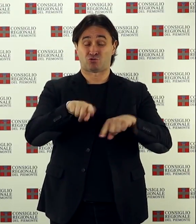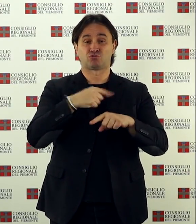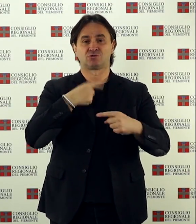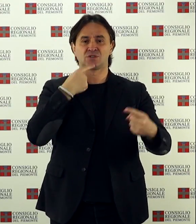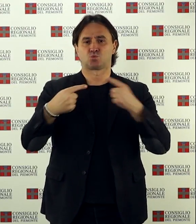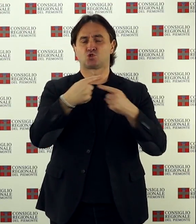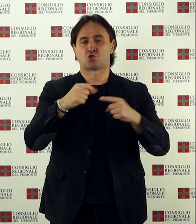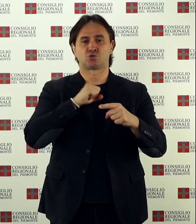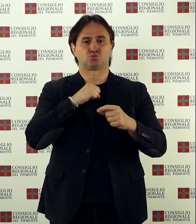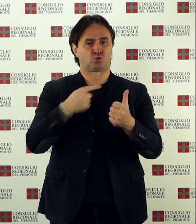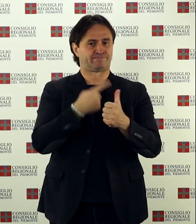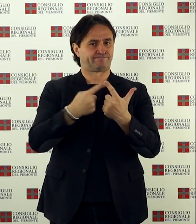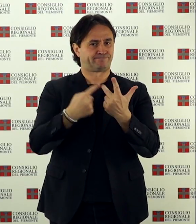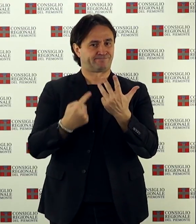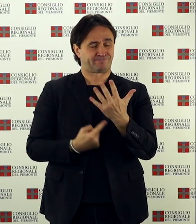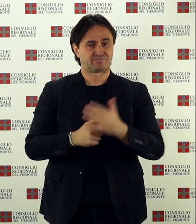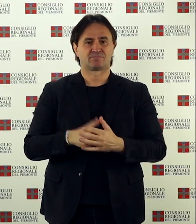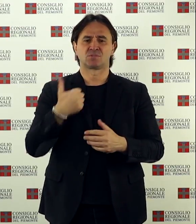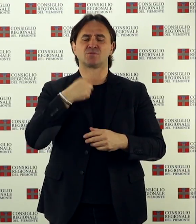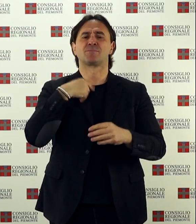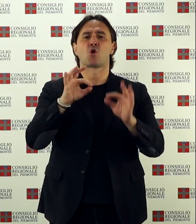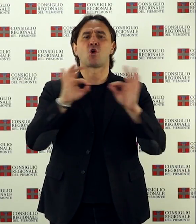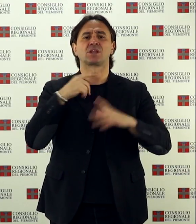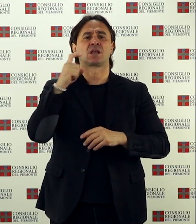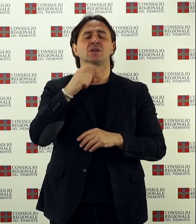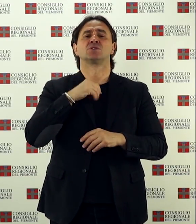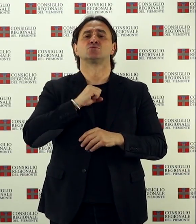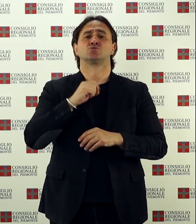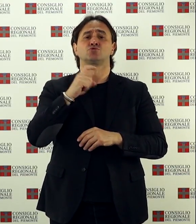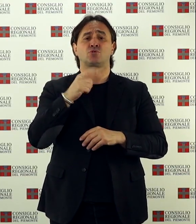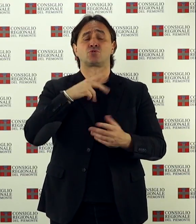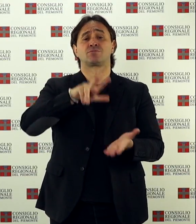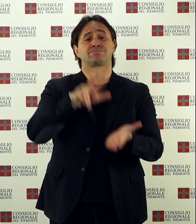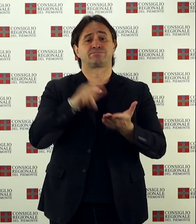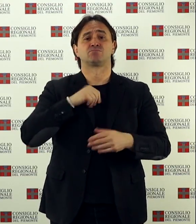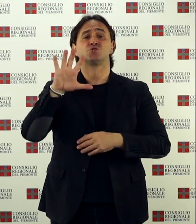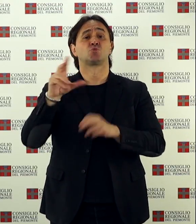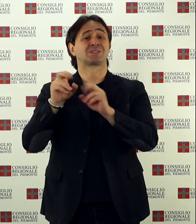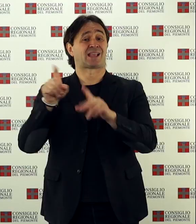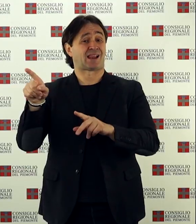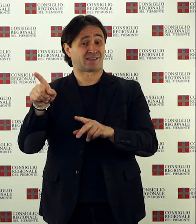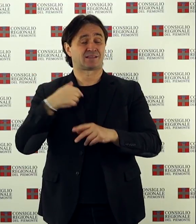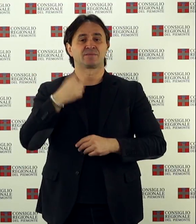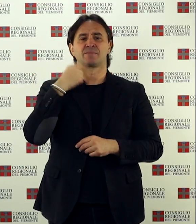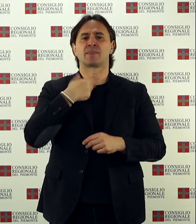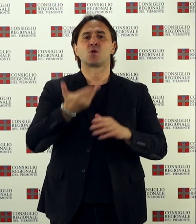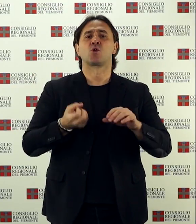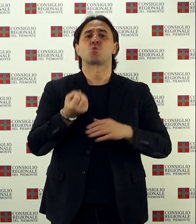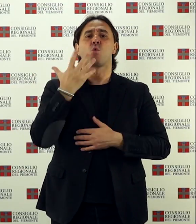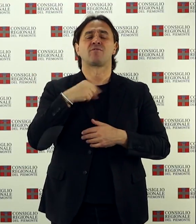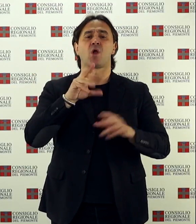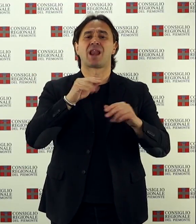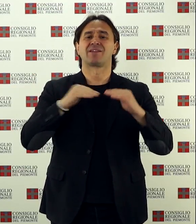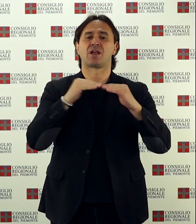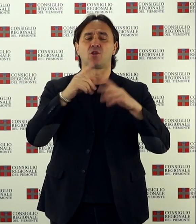atti di indirizzo. In particolare è stato approvato un ordine del giorno del Movimento 5 Stelle sulla ricognizione dei nuovi livelli essenziali di